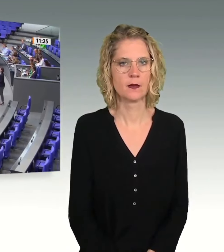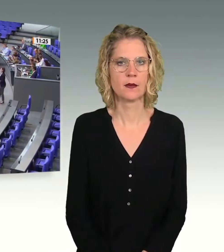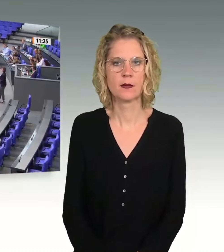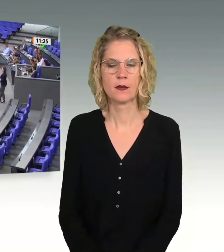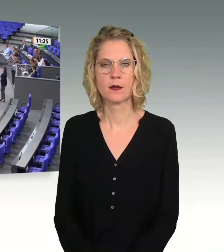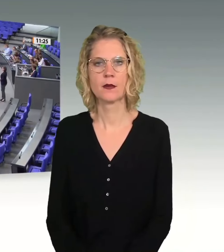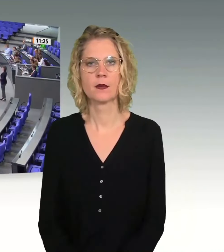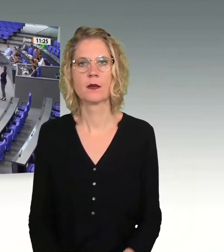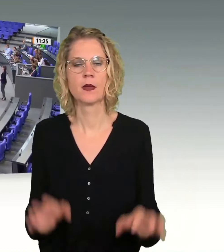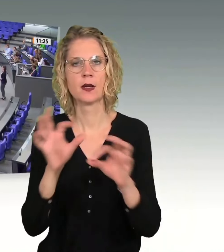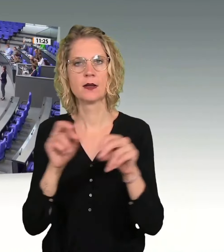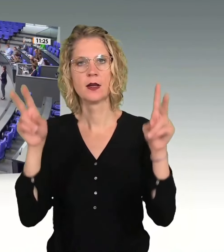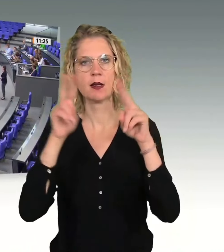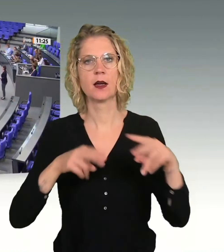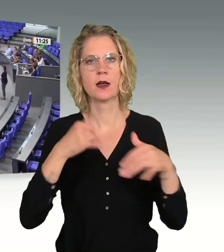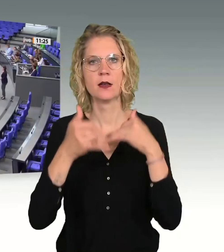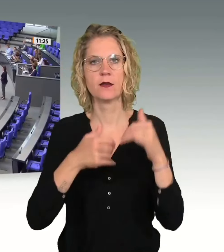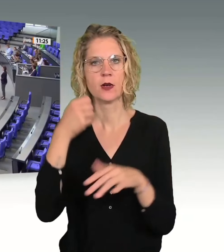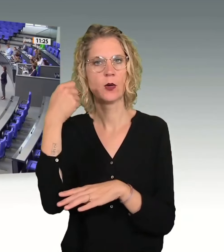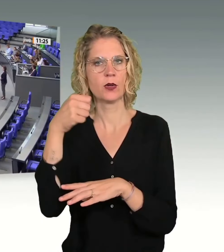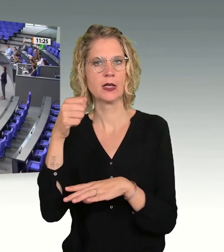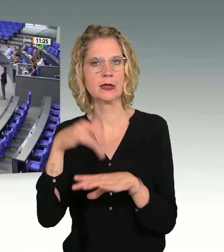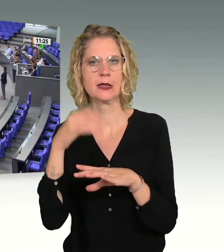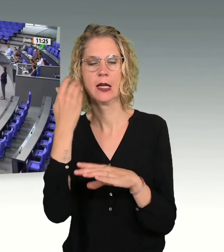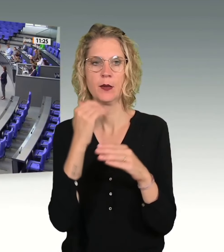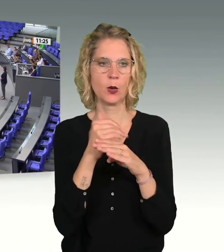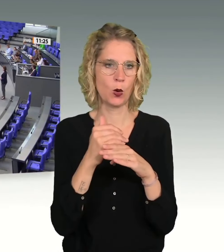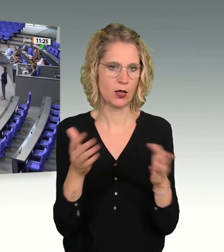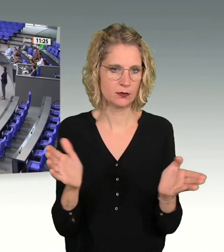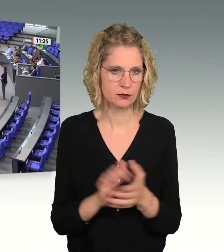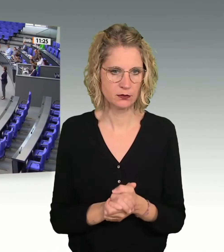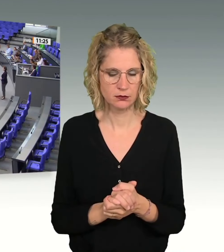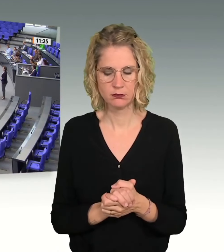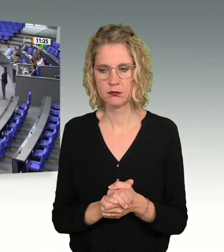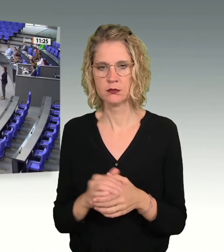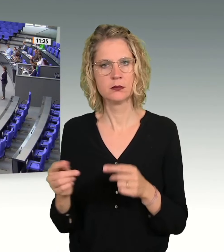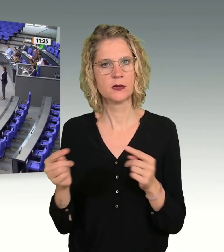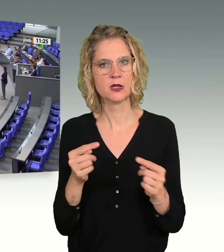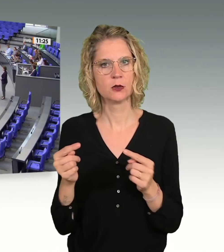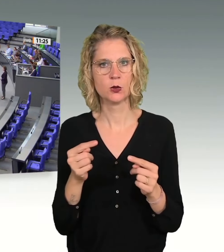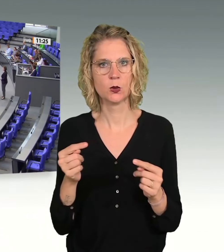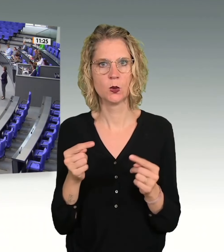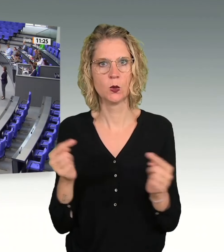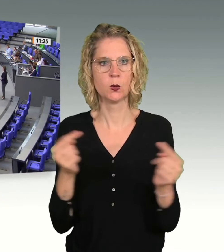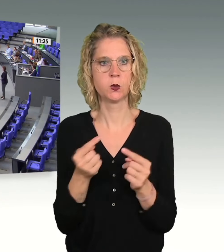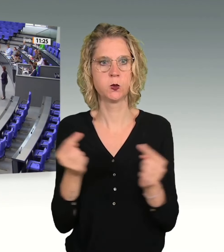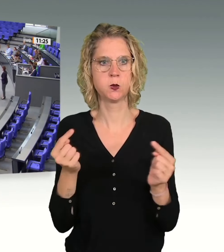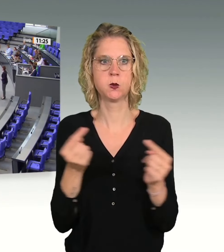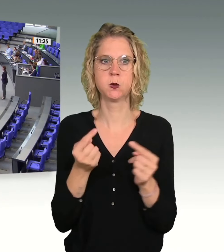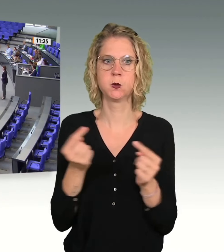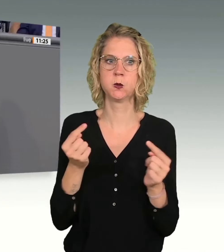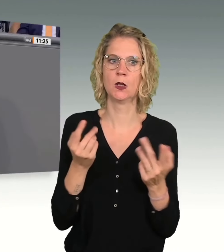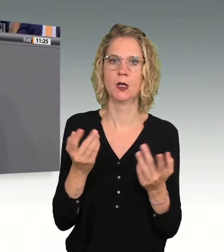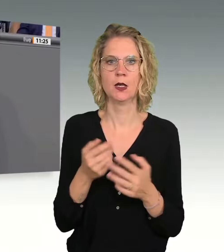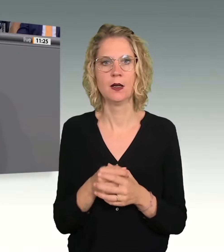Sehr geehrte Frau Präsidentin! Liebe Kolleginnen und Kollegen! Eine erhitzte Diskussion, ein falsches Wort, eine ausgerutschte Hand.